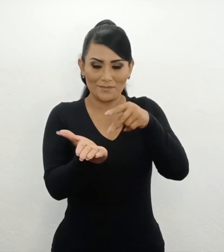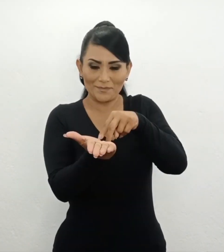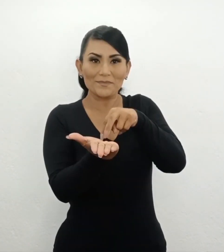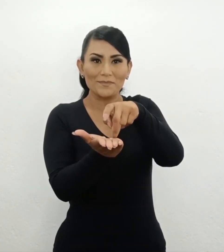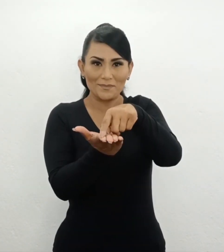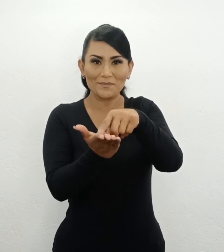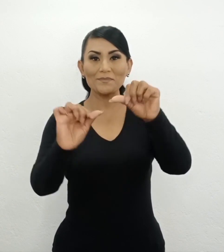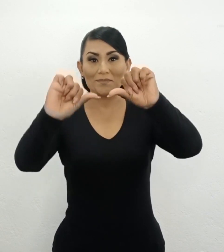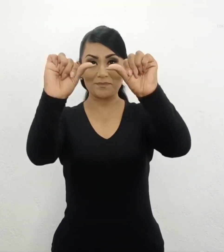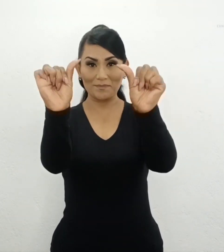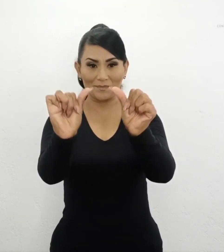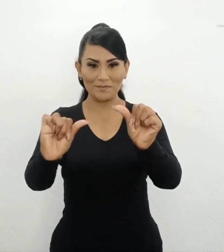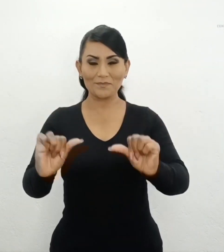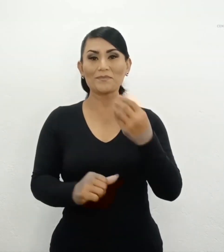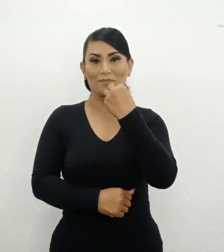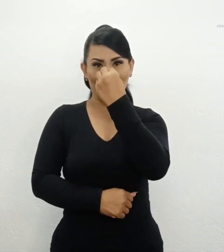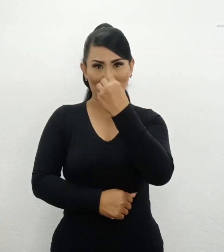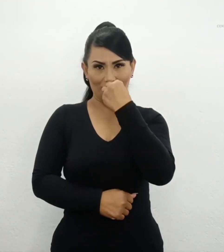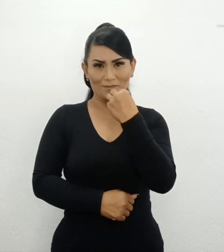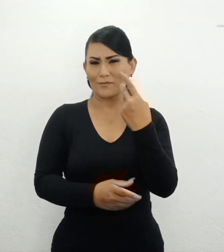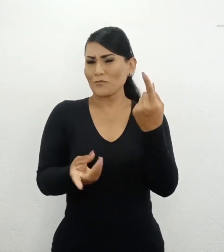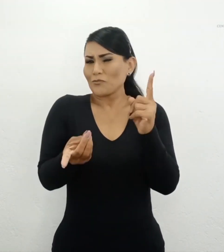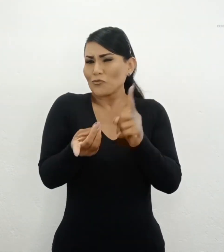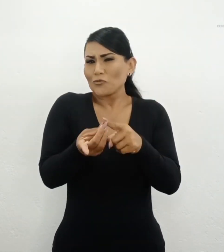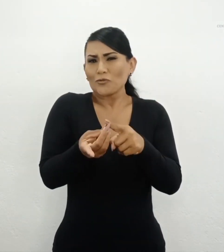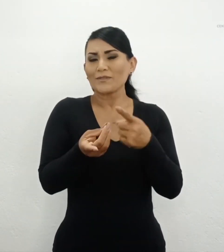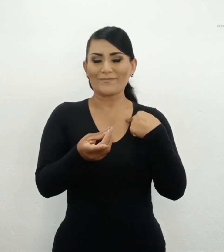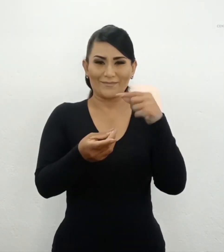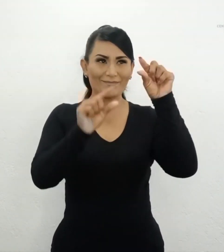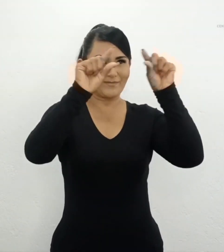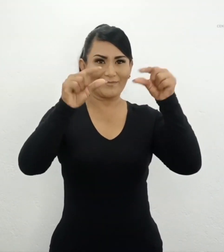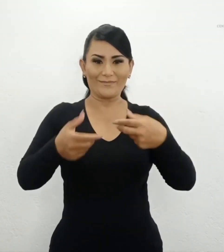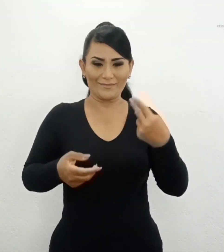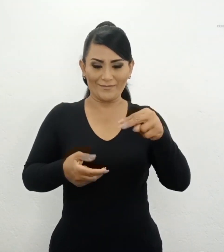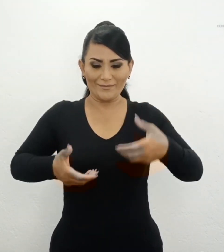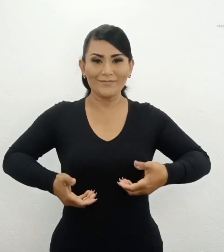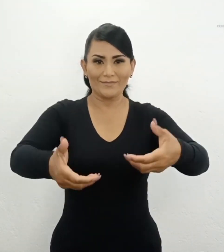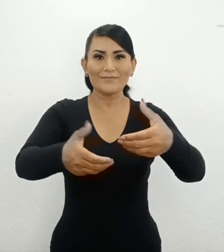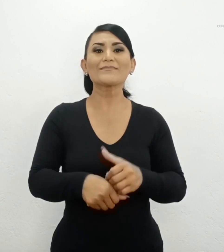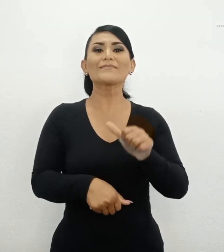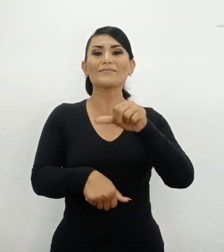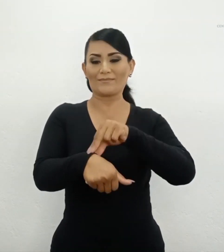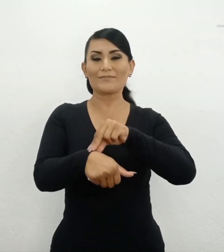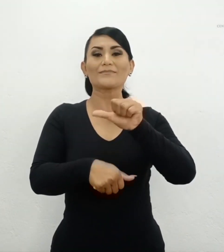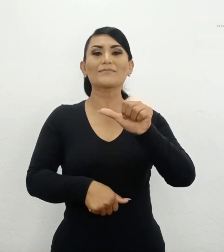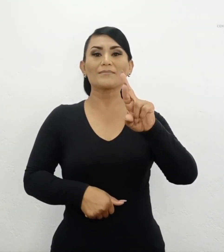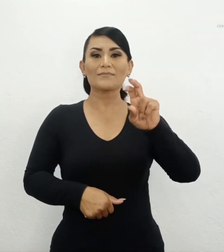Andador gastronómico y artesanal Se encuentra en la calle de Dr. Arturo Guerrero Ortiz